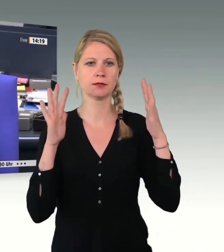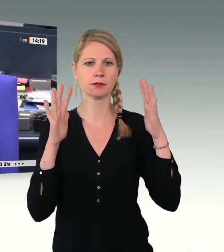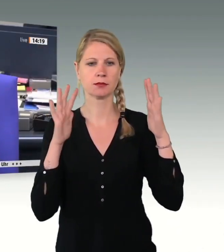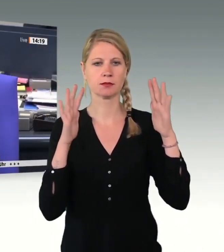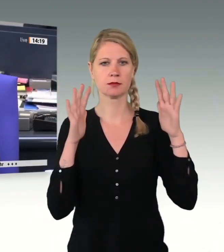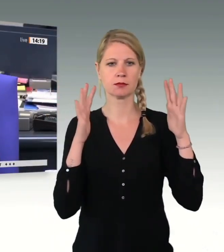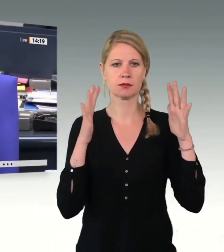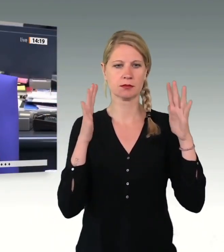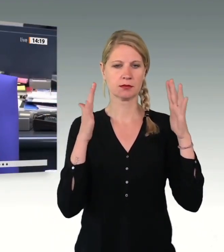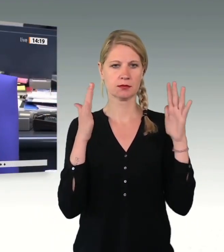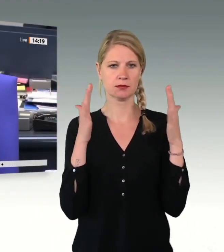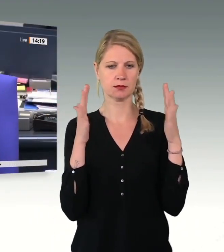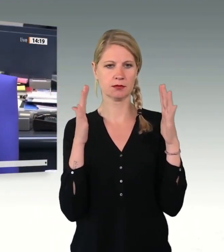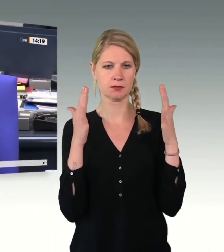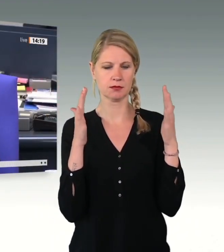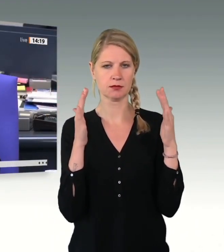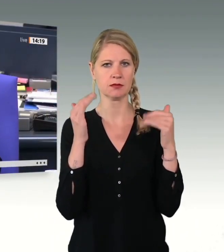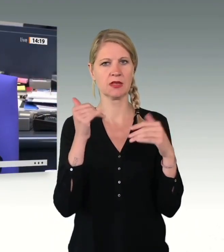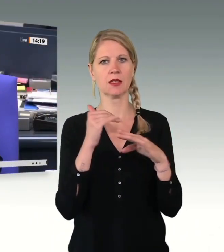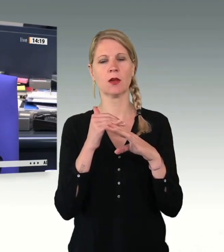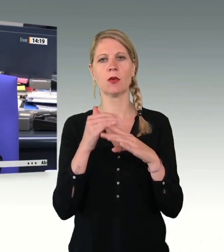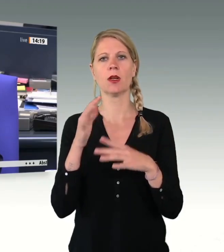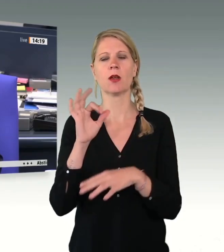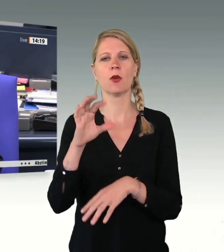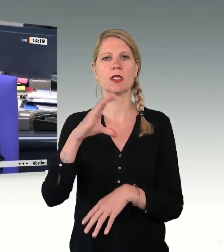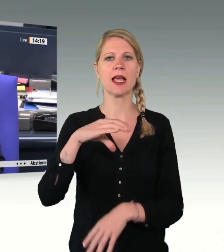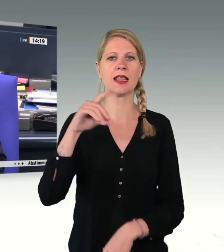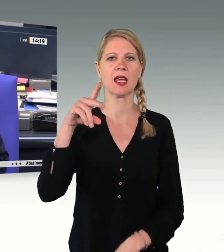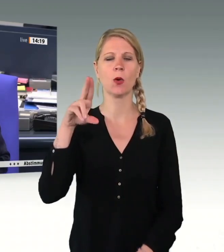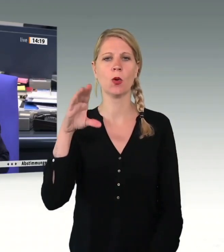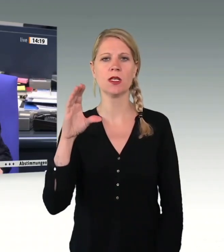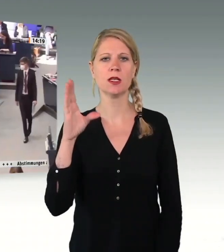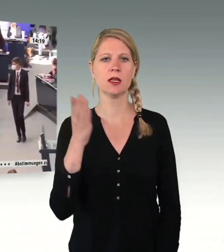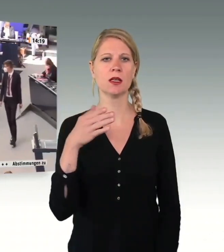Das Wort hat der Kollege Michael Breilmann für die CDU-CSU-Fraktion.